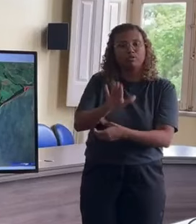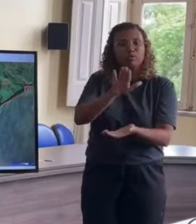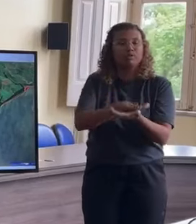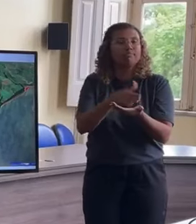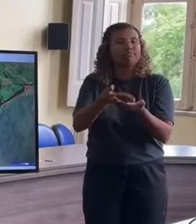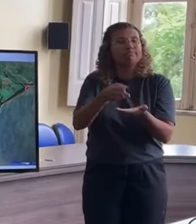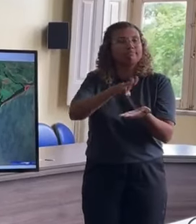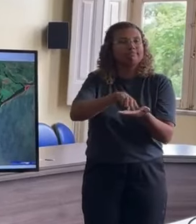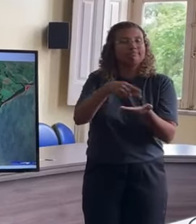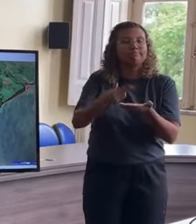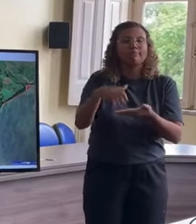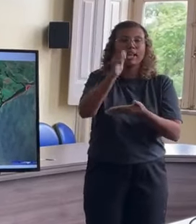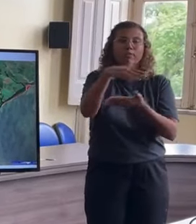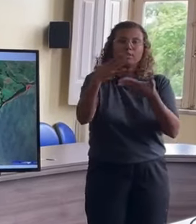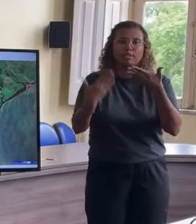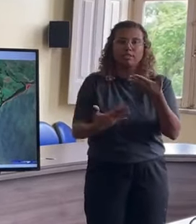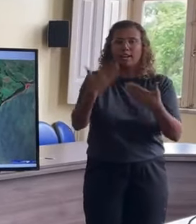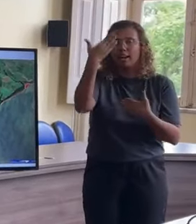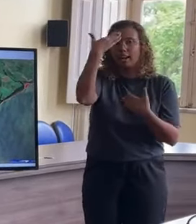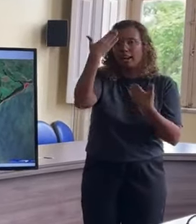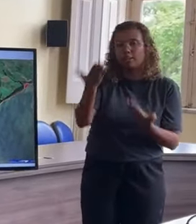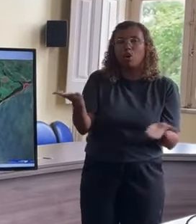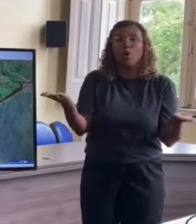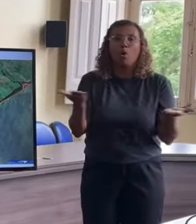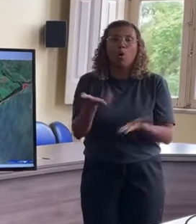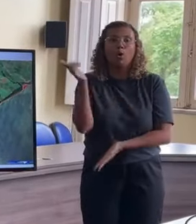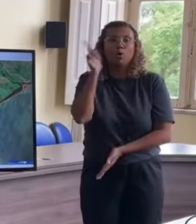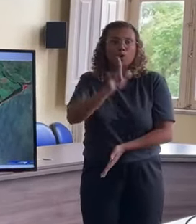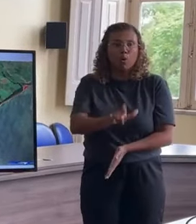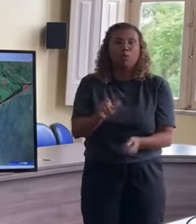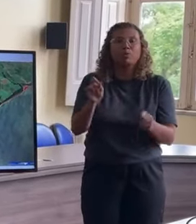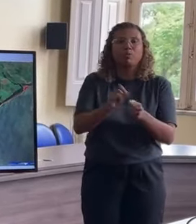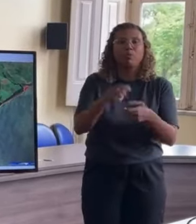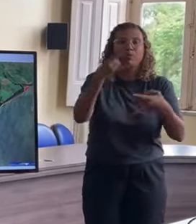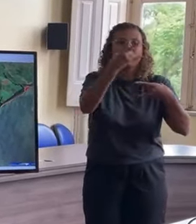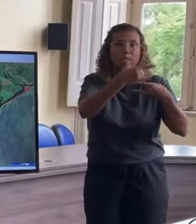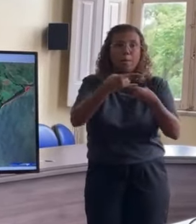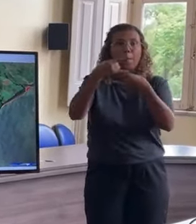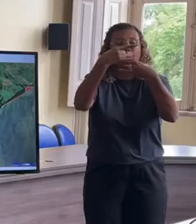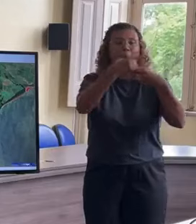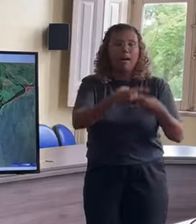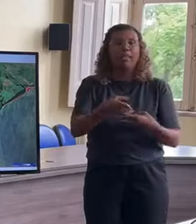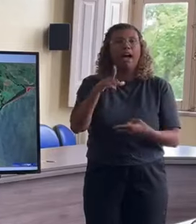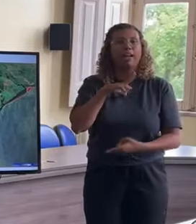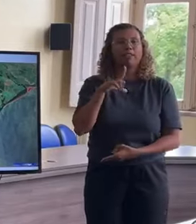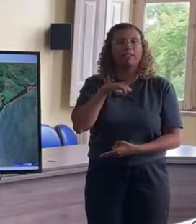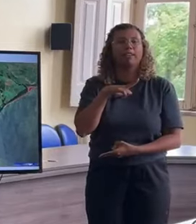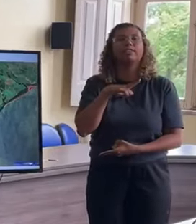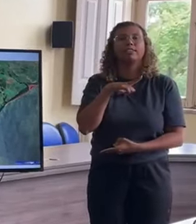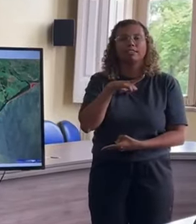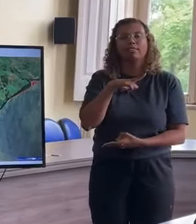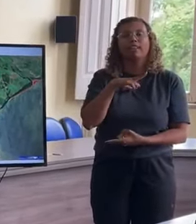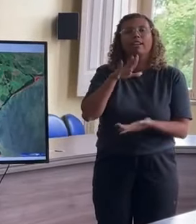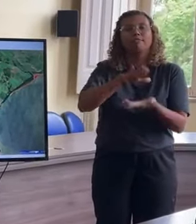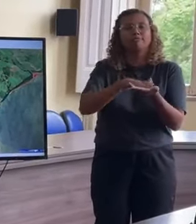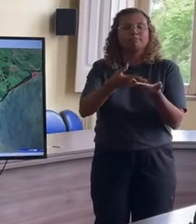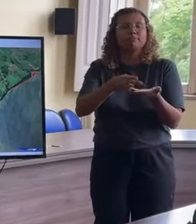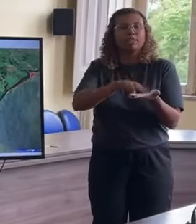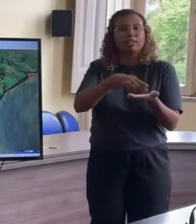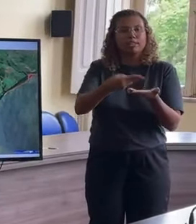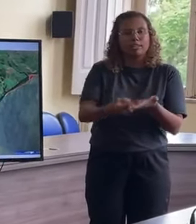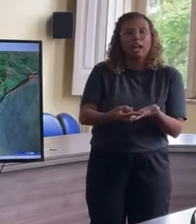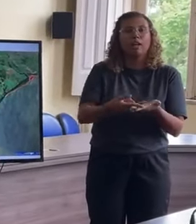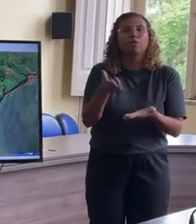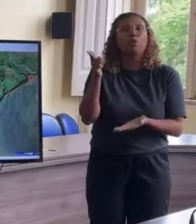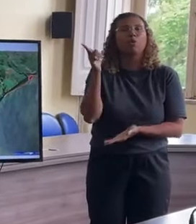intérpretes de Libras. Conseguimos hoje fazer uma live com intérpretes de Libras, fico muito feliz de poder também estar me comunicando